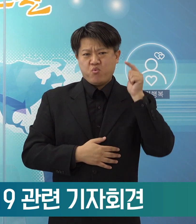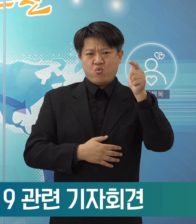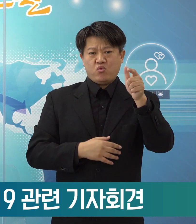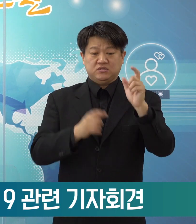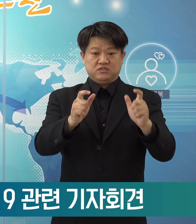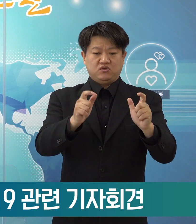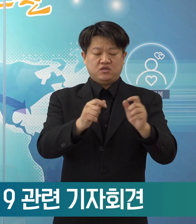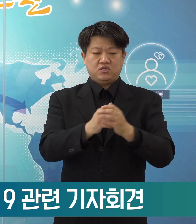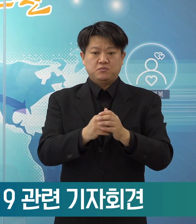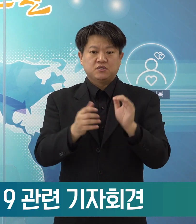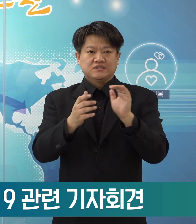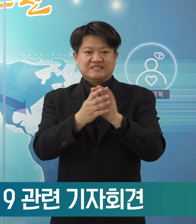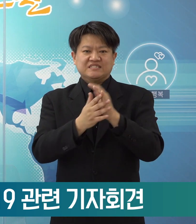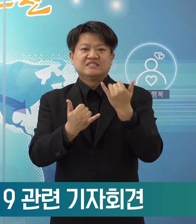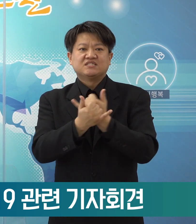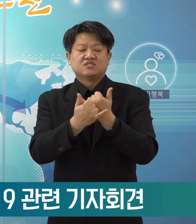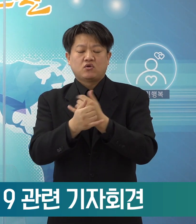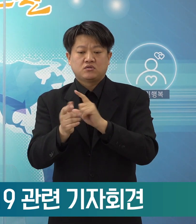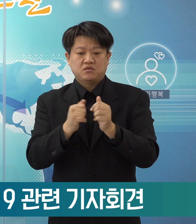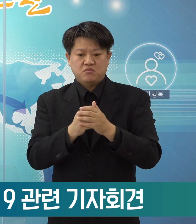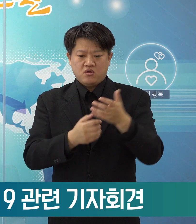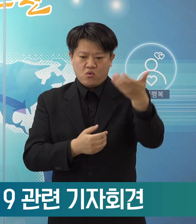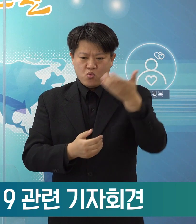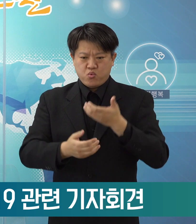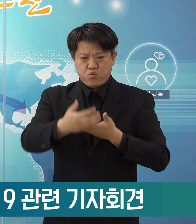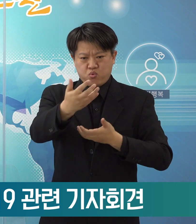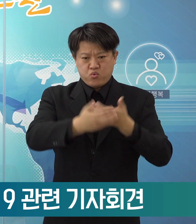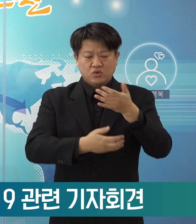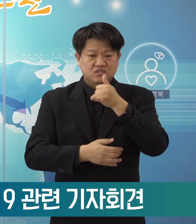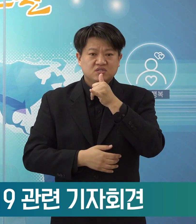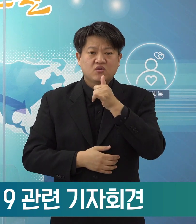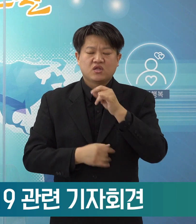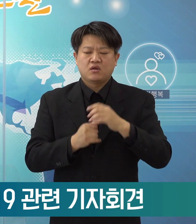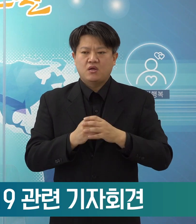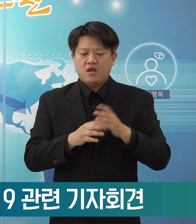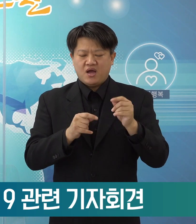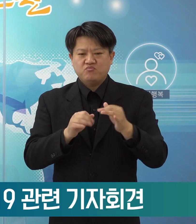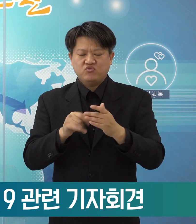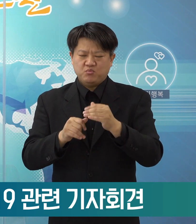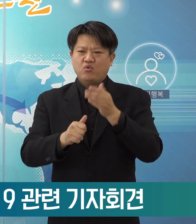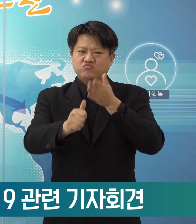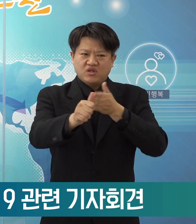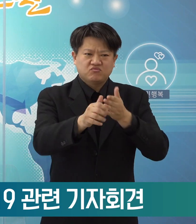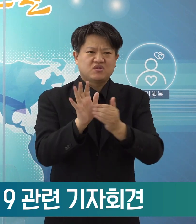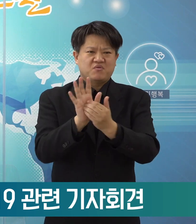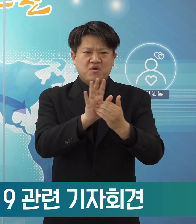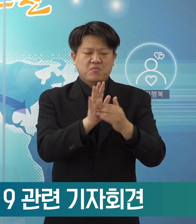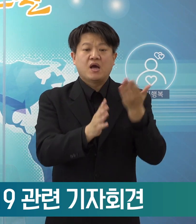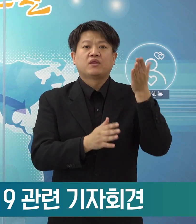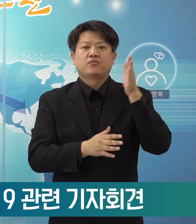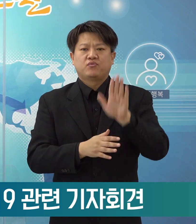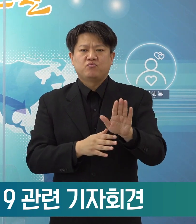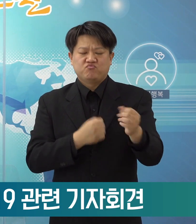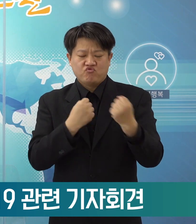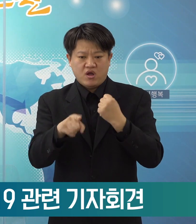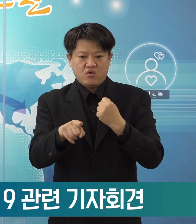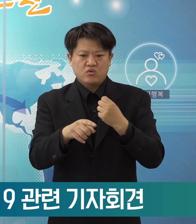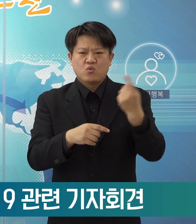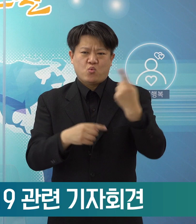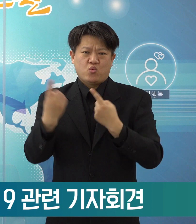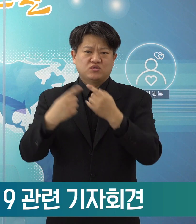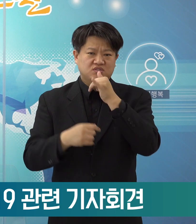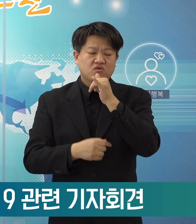있는 친인척한 교류도 아무리 자제해도 일부 왕래가 될 수밖에 없기 때문에 이와 관련해서